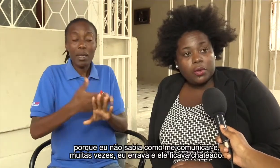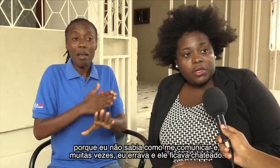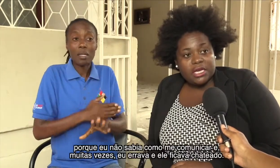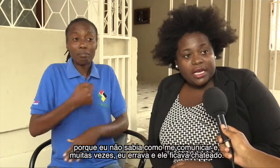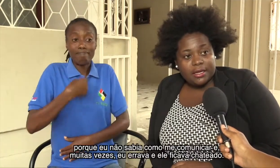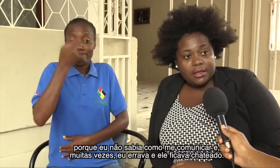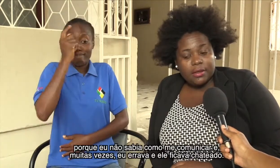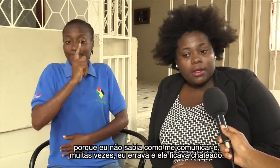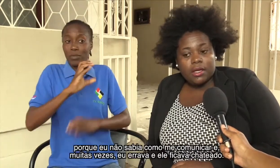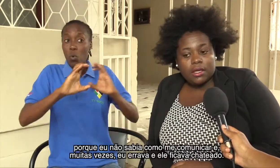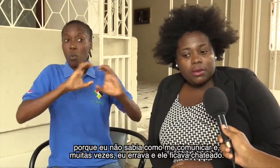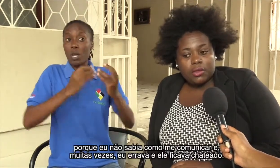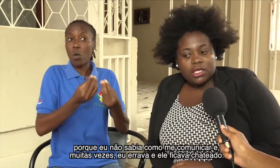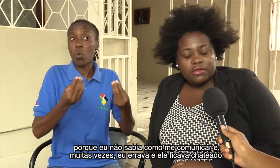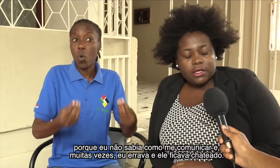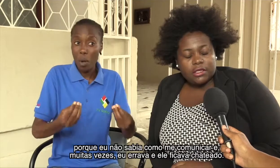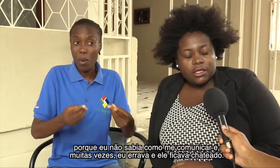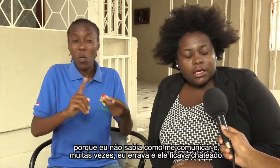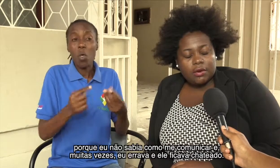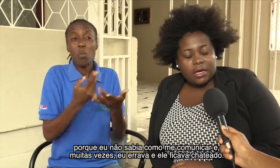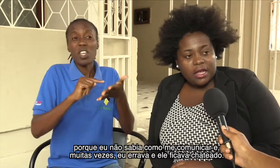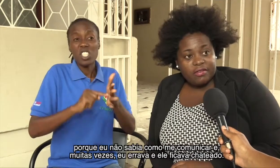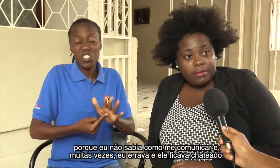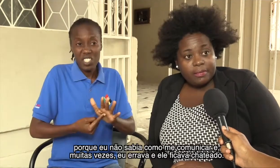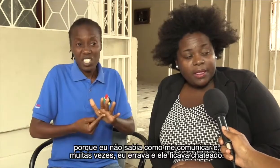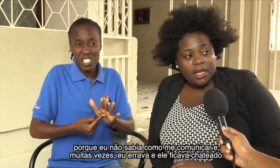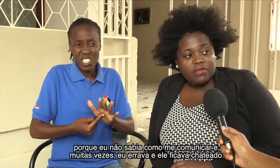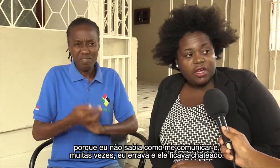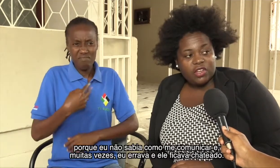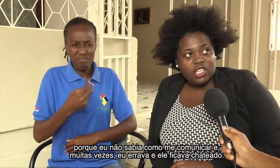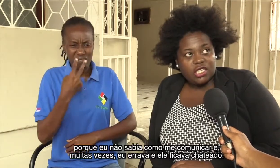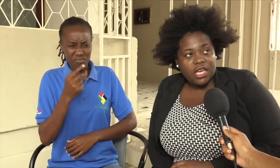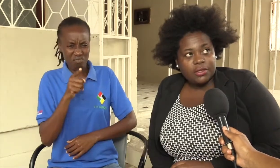comunicar. E muitas vezes até eu errava. E ele ficava chateado.